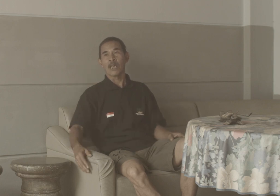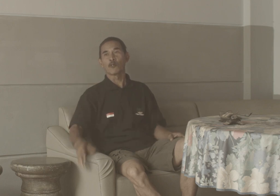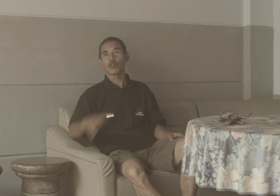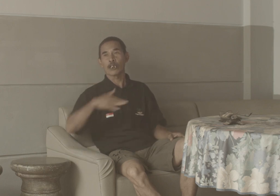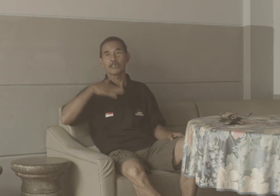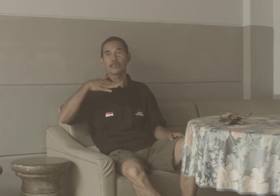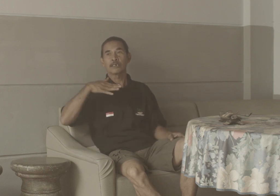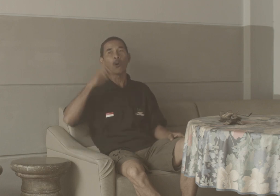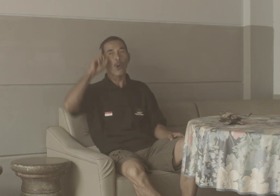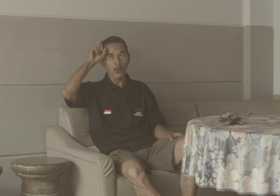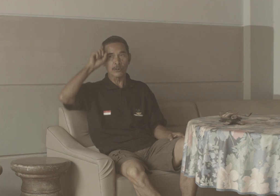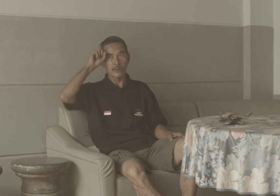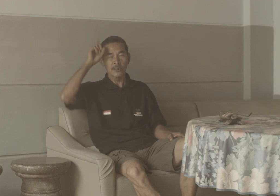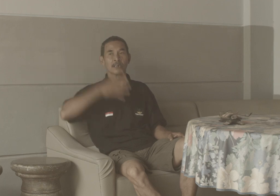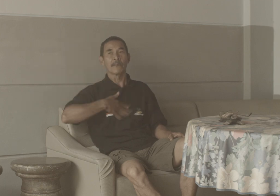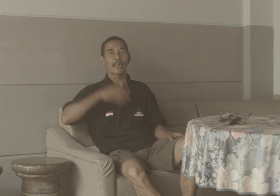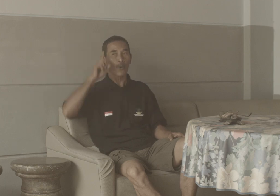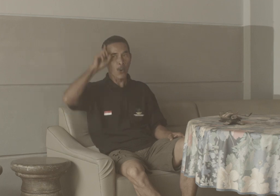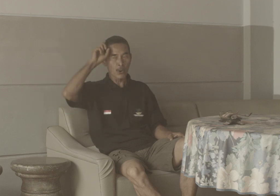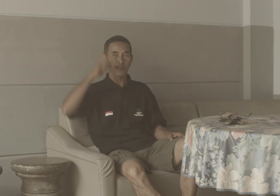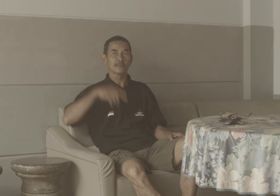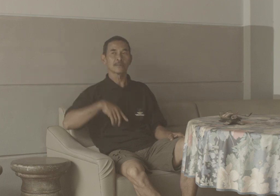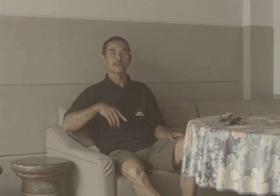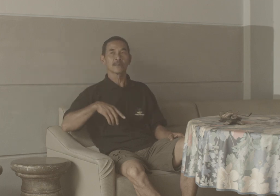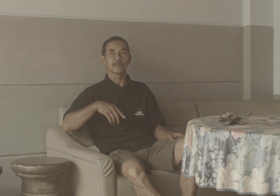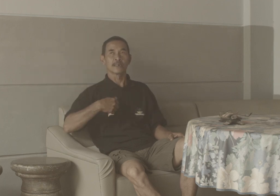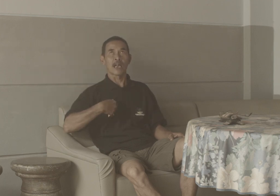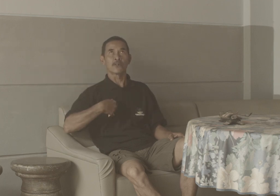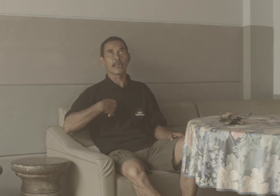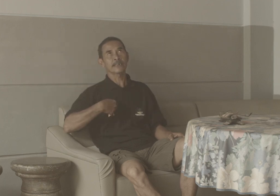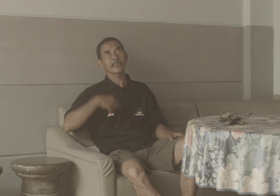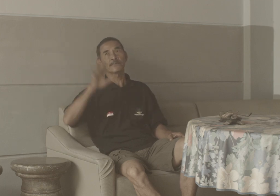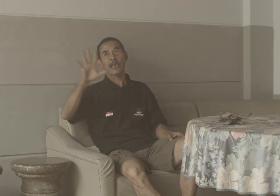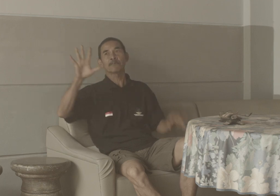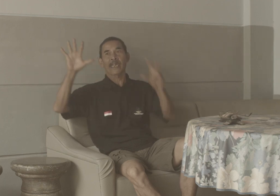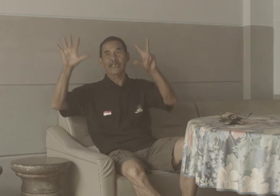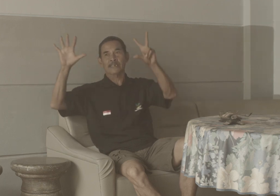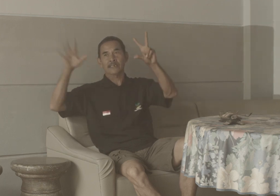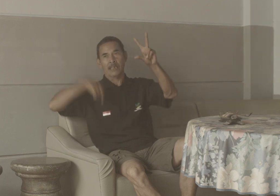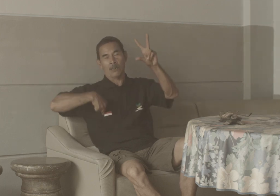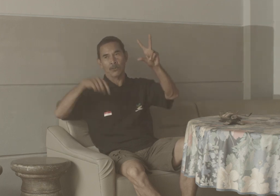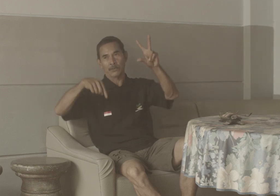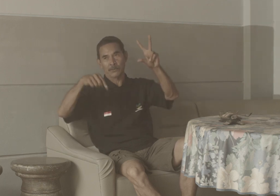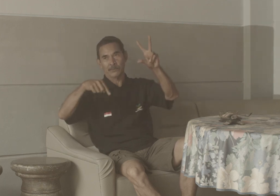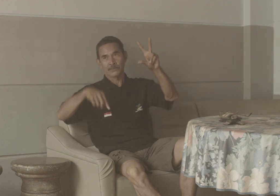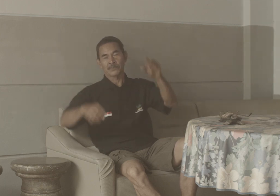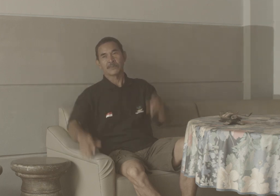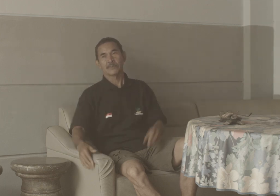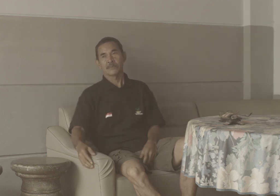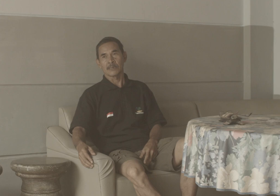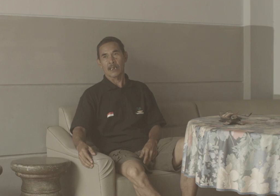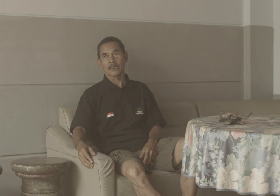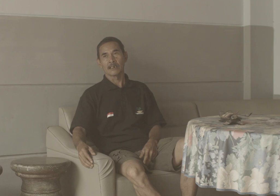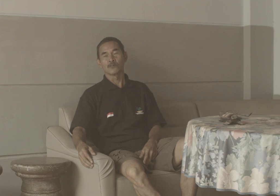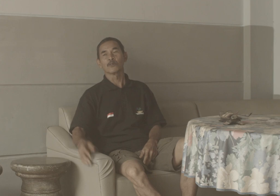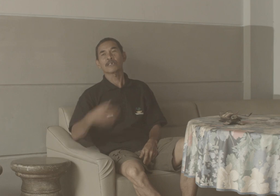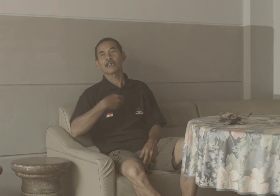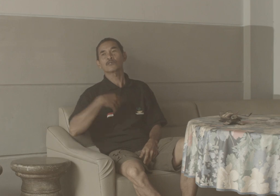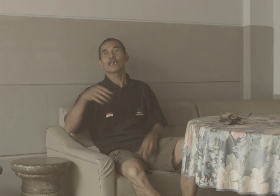I'm already old My old Now I think 5-8 Ya, umur saya sudah